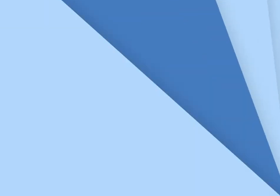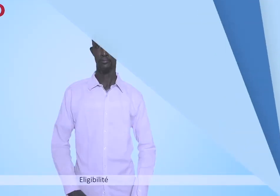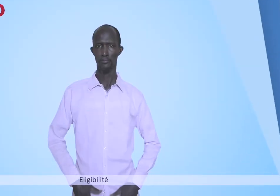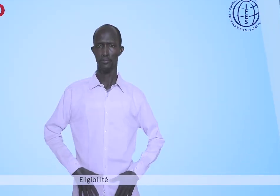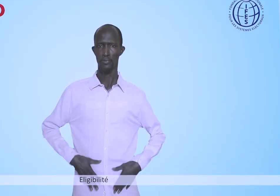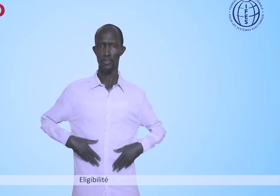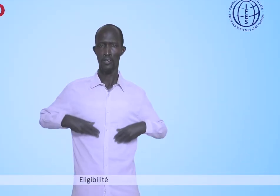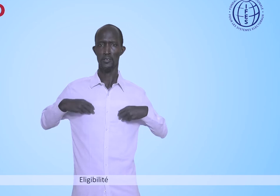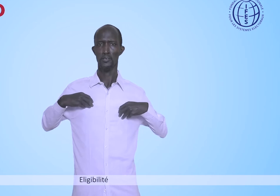Éligibilité